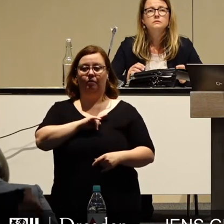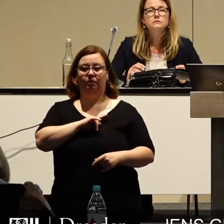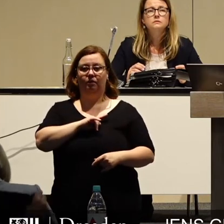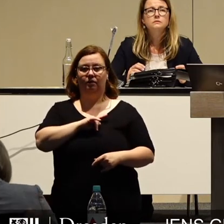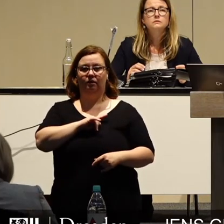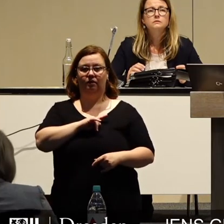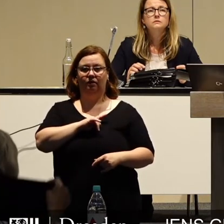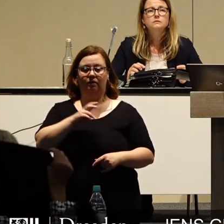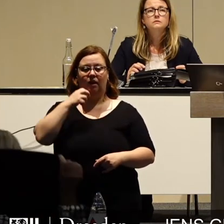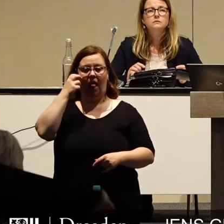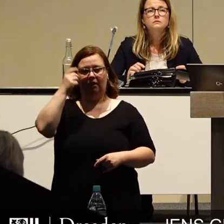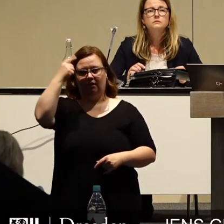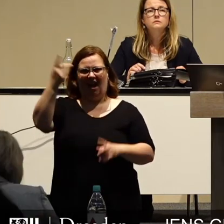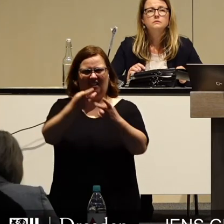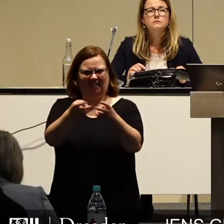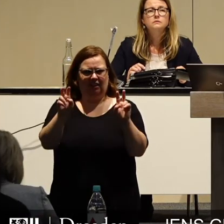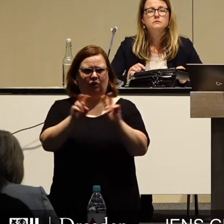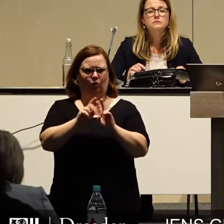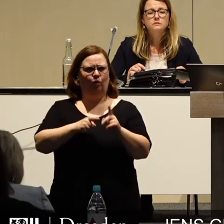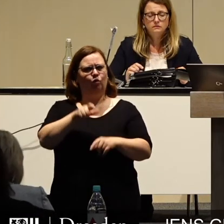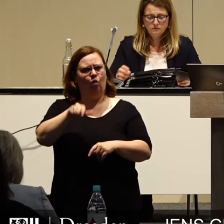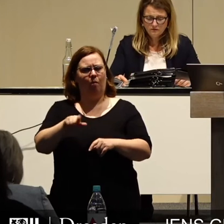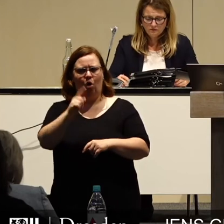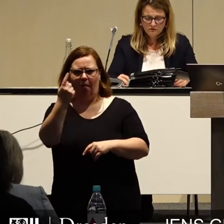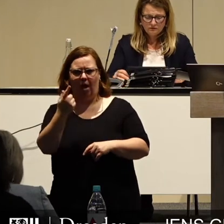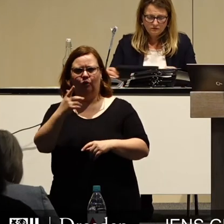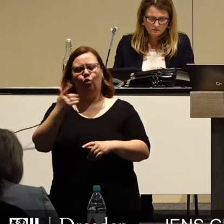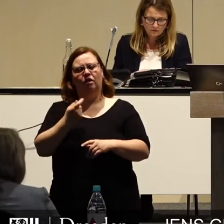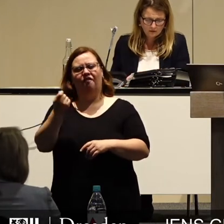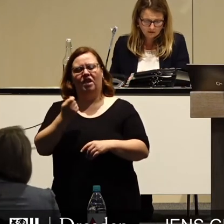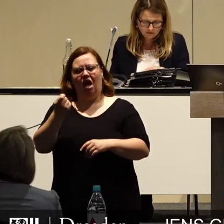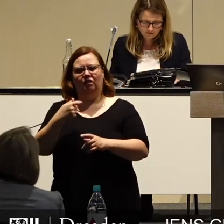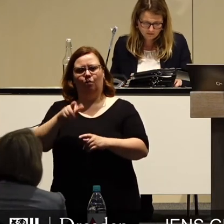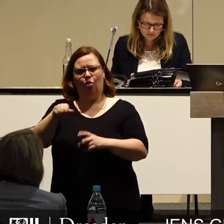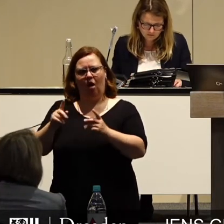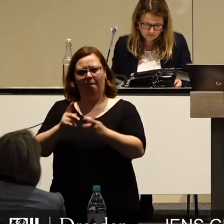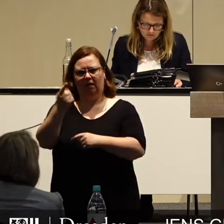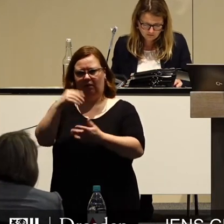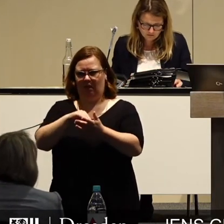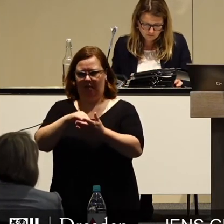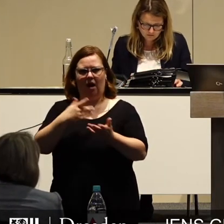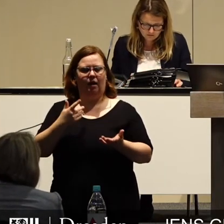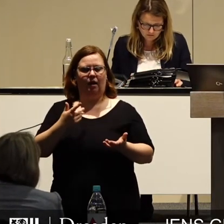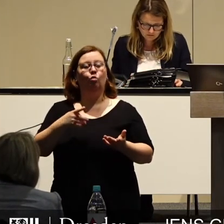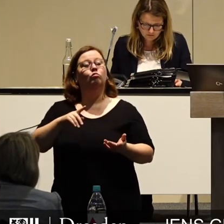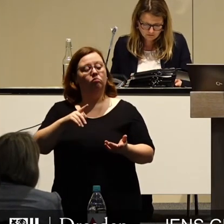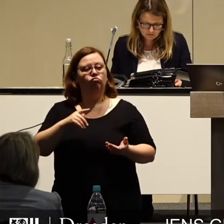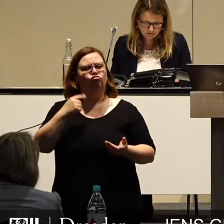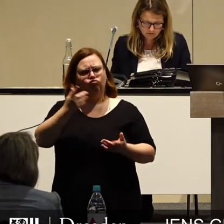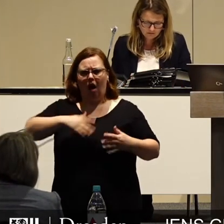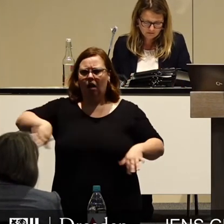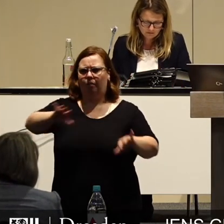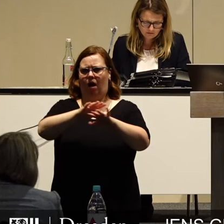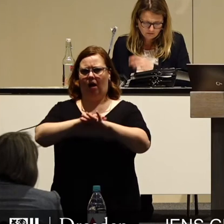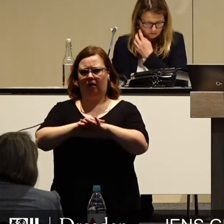Ältestenratssitzung mit dem Oberbürgermeister und dem Finanzbürgermeister teilnehmen. Ich fand das Klima bei